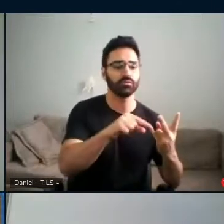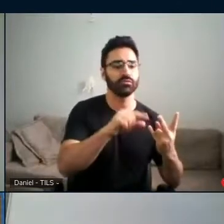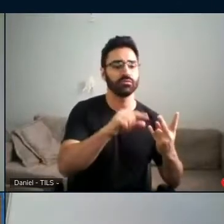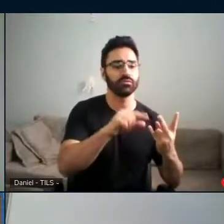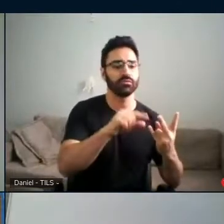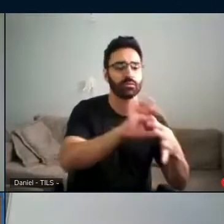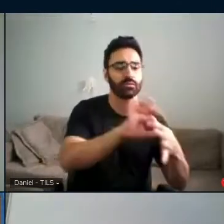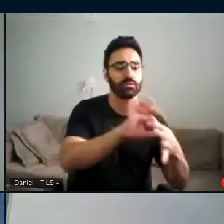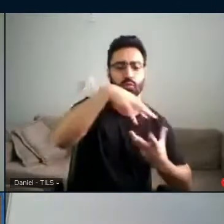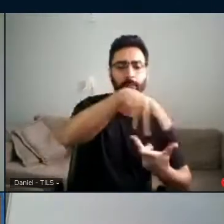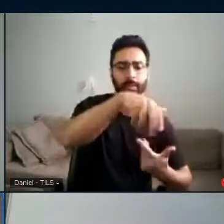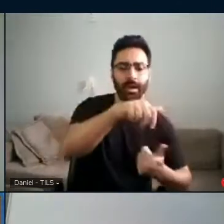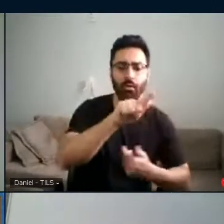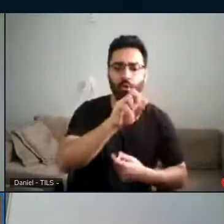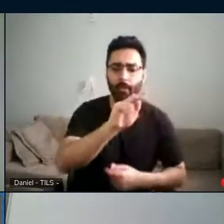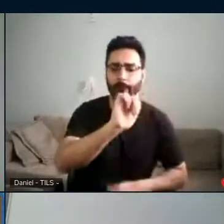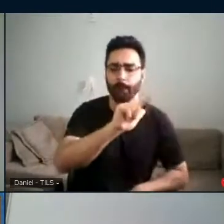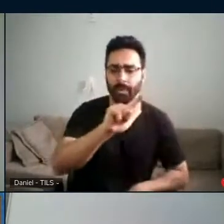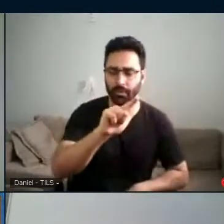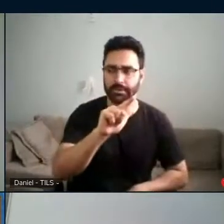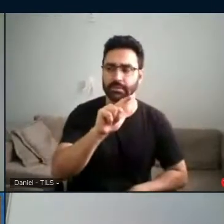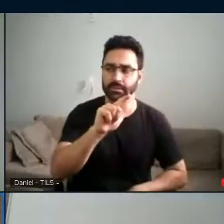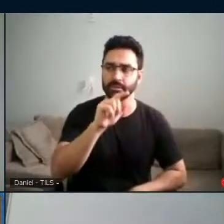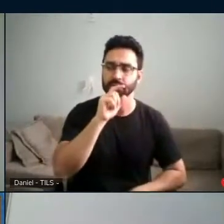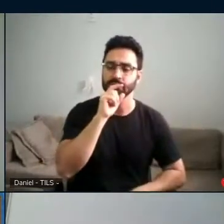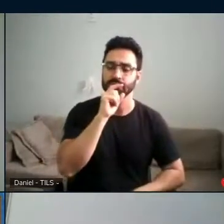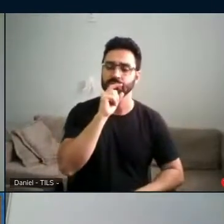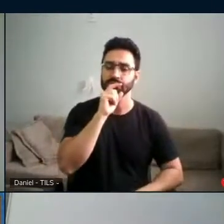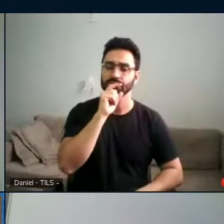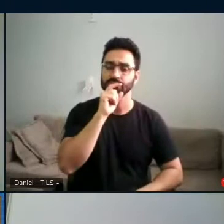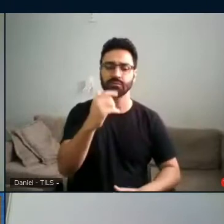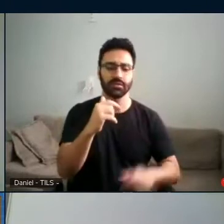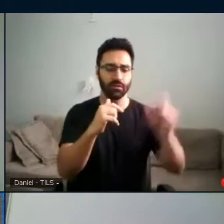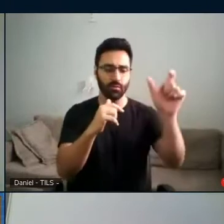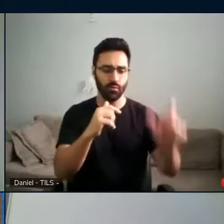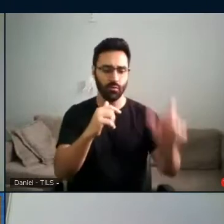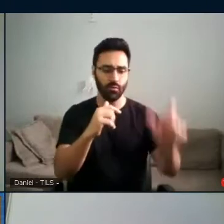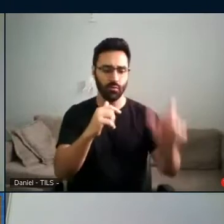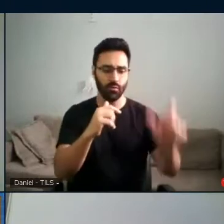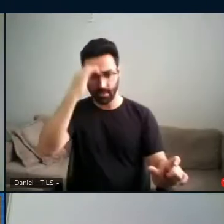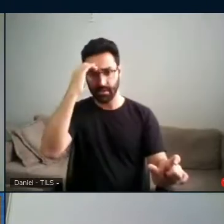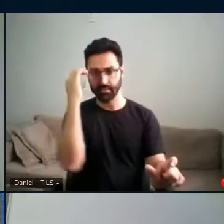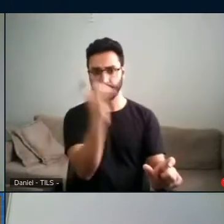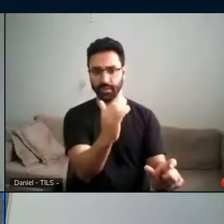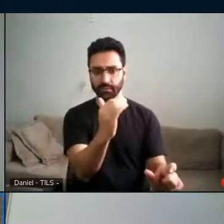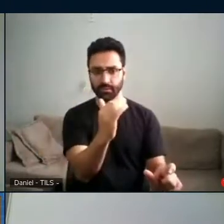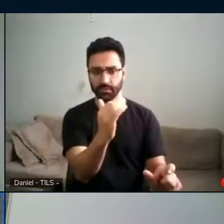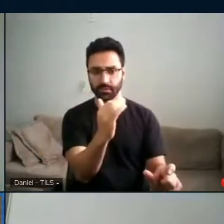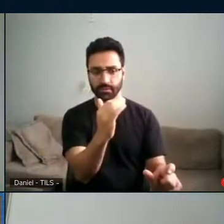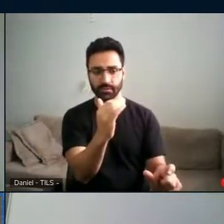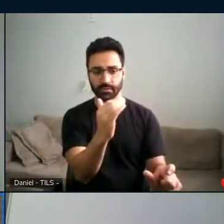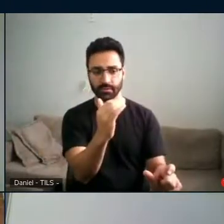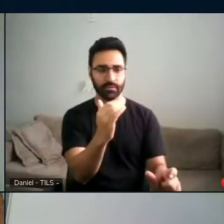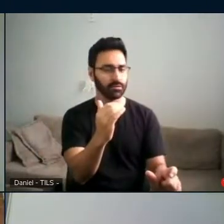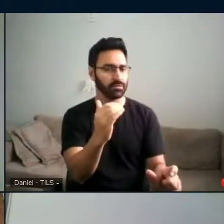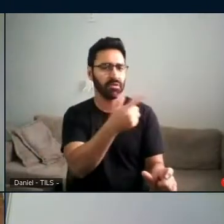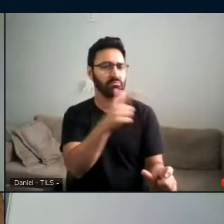a gente pode dizer que, com base no respeito da pessoa humana, não haveria certo e errado.